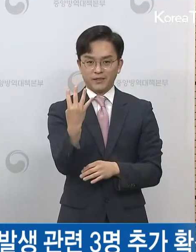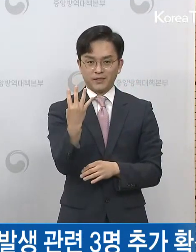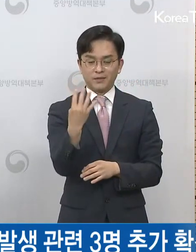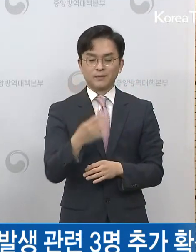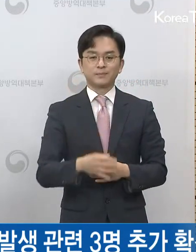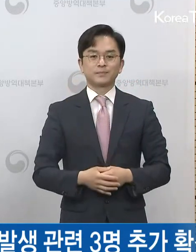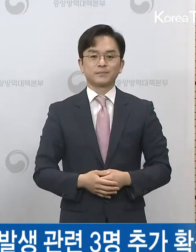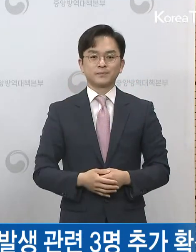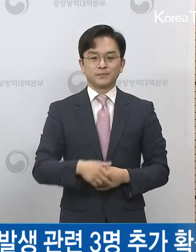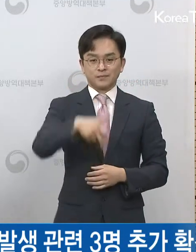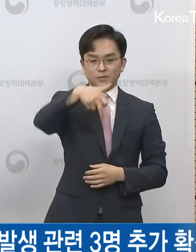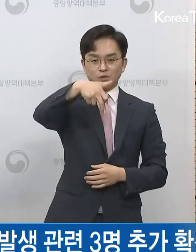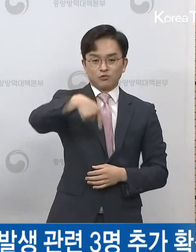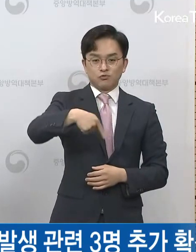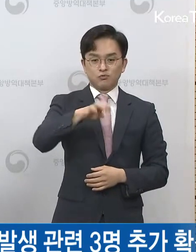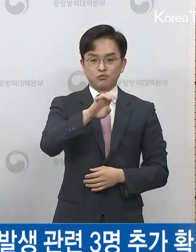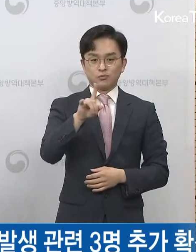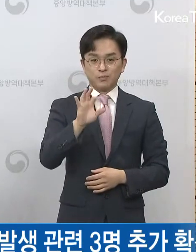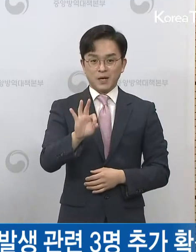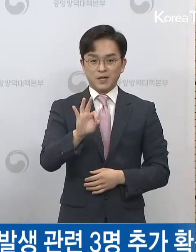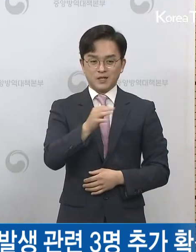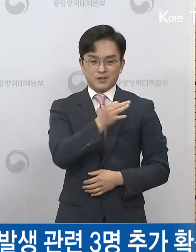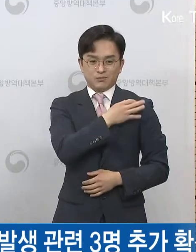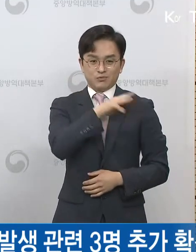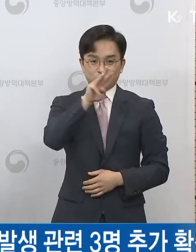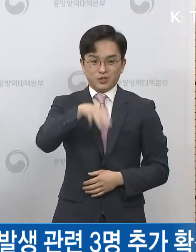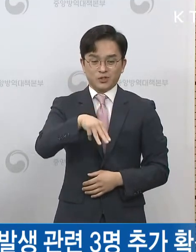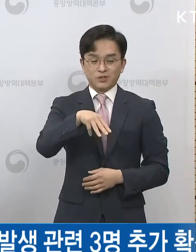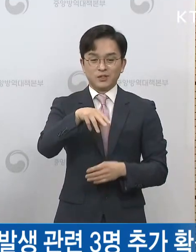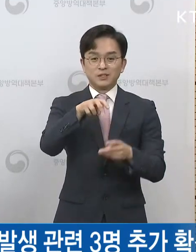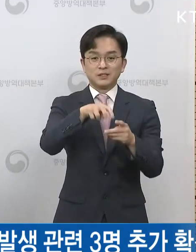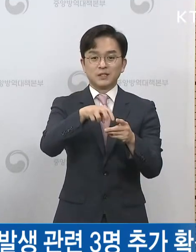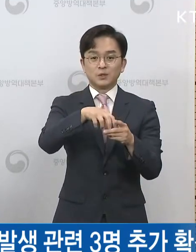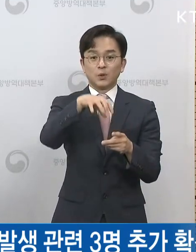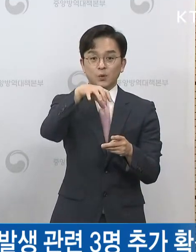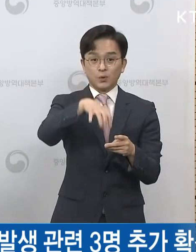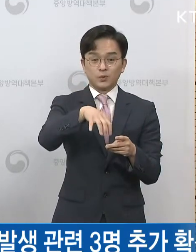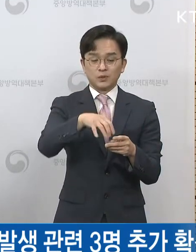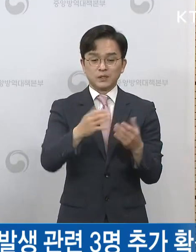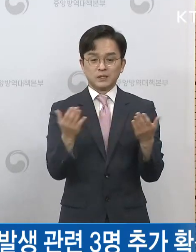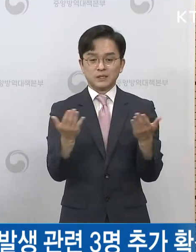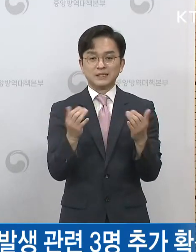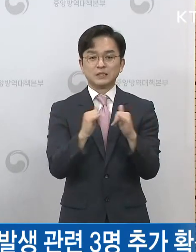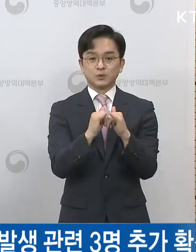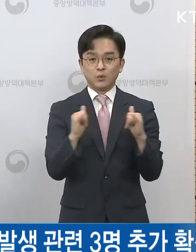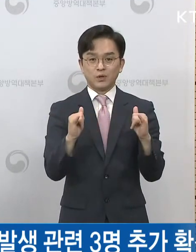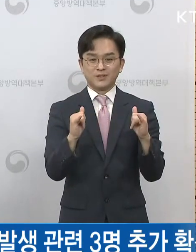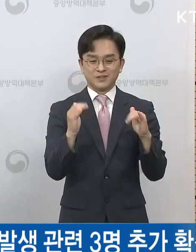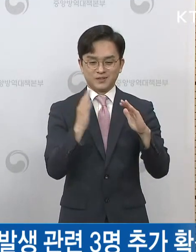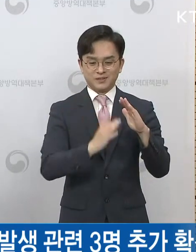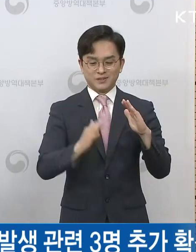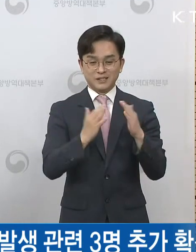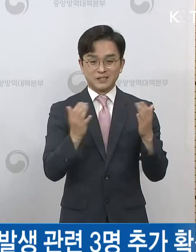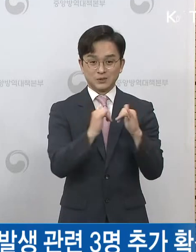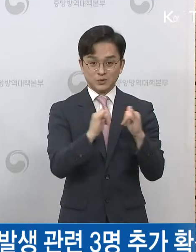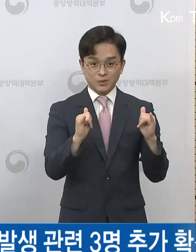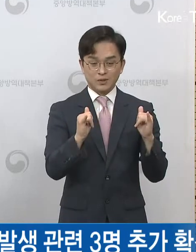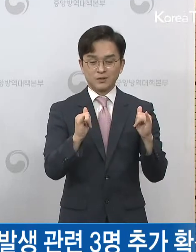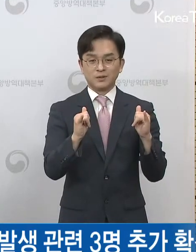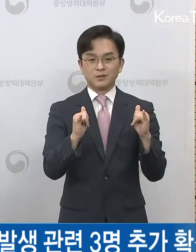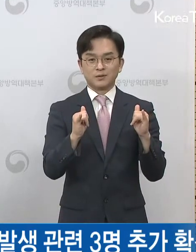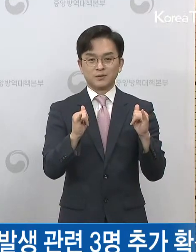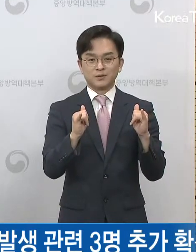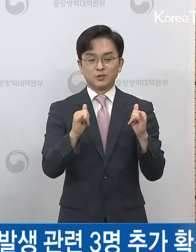현재까지 쿠팡 물류센터에 근무하는 정규직 또는 기타 종사자들을 포함해서는